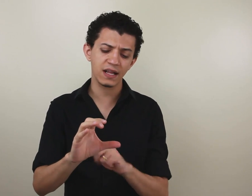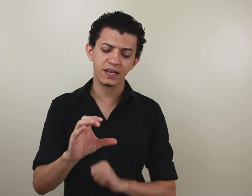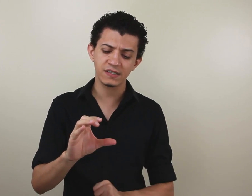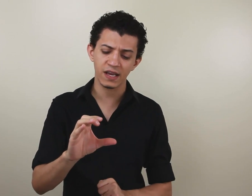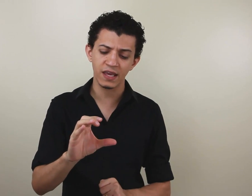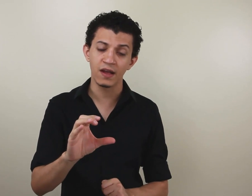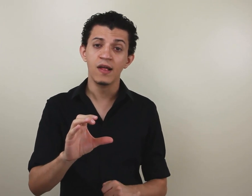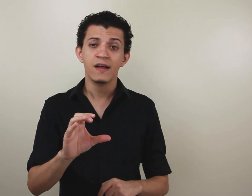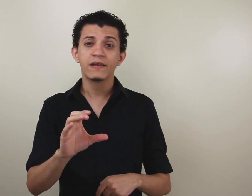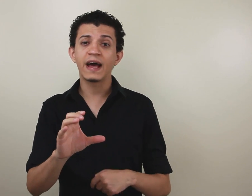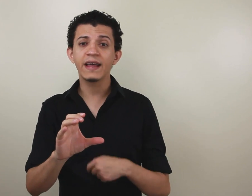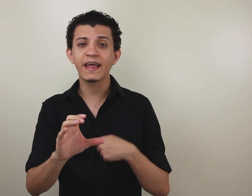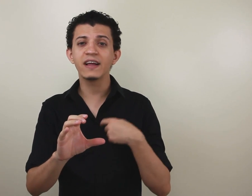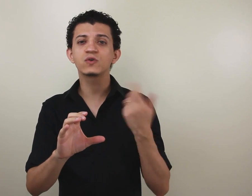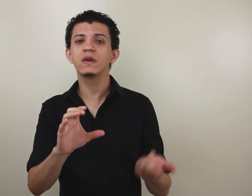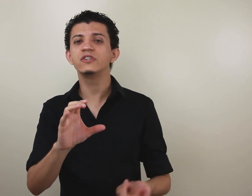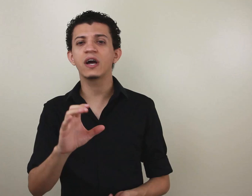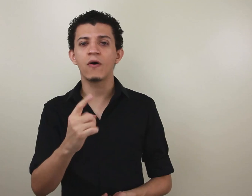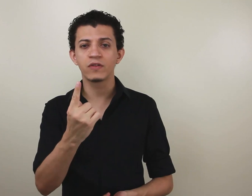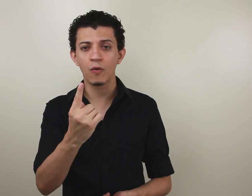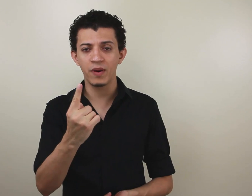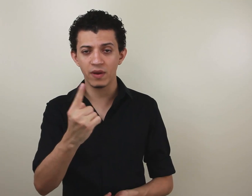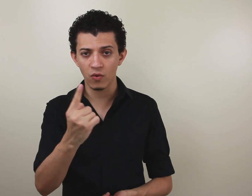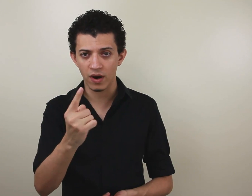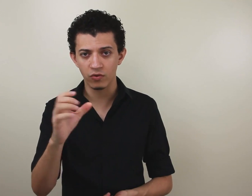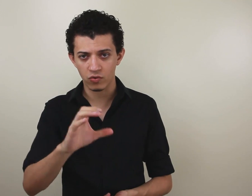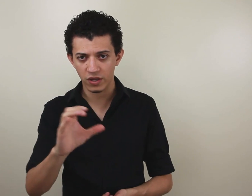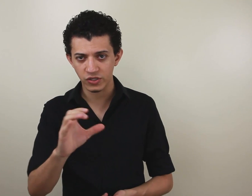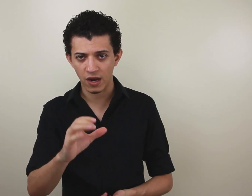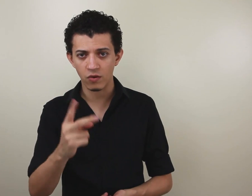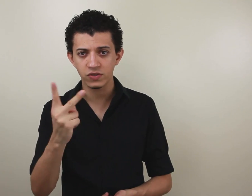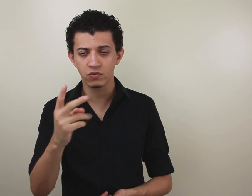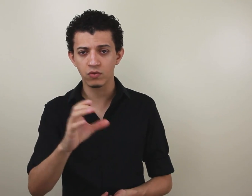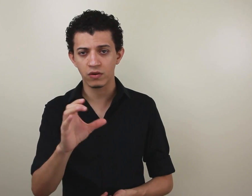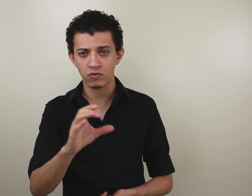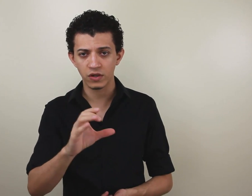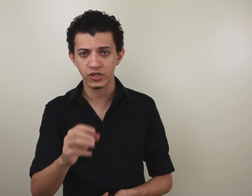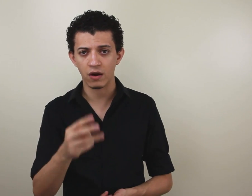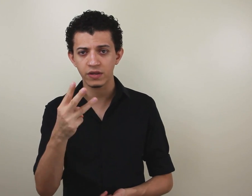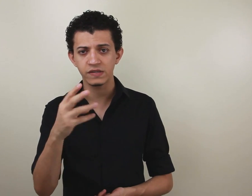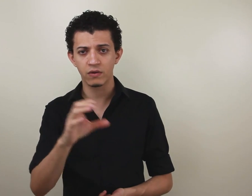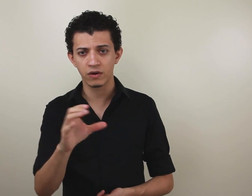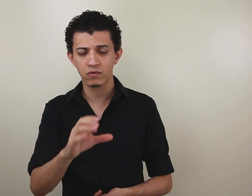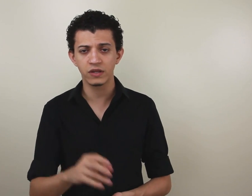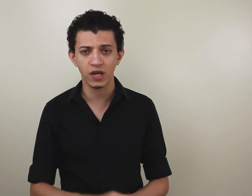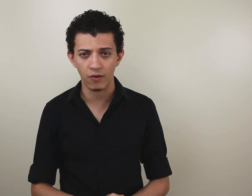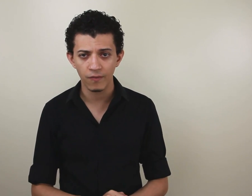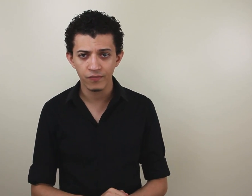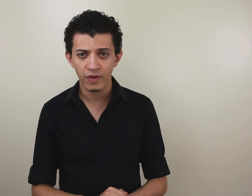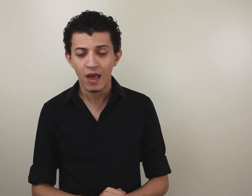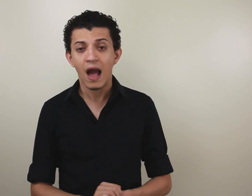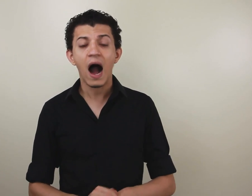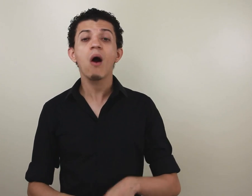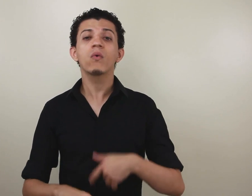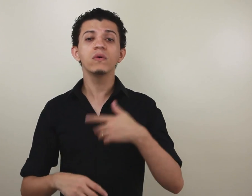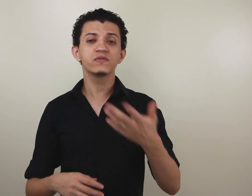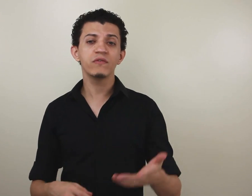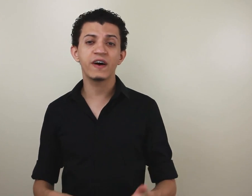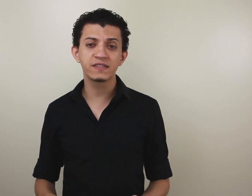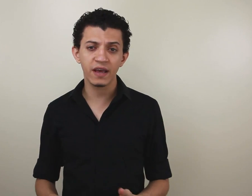letra C aqui dá a ideia de colegial. Então, primeiro ano do colegial, segundo ano do colegial, terceiro ano do colegial. Alguns vão fazer,